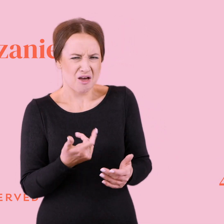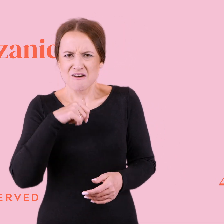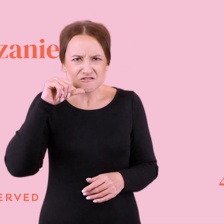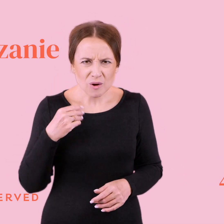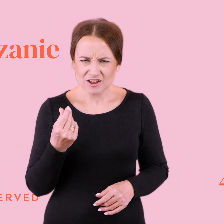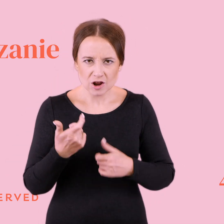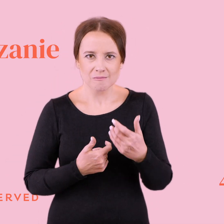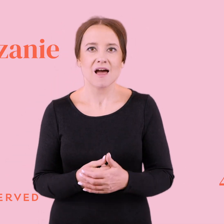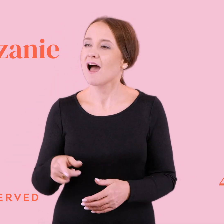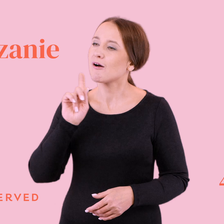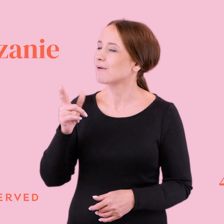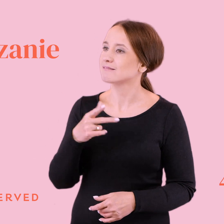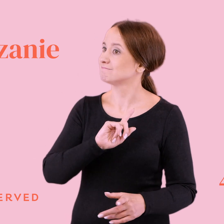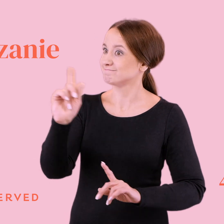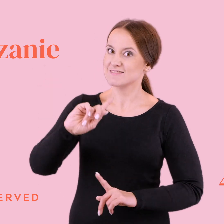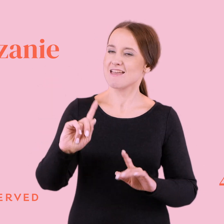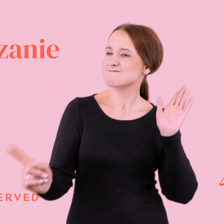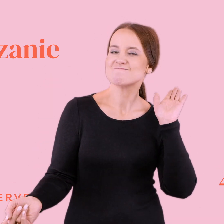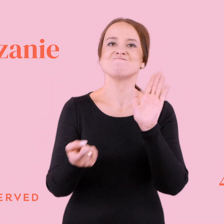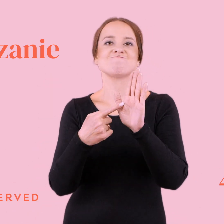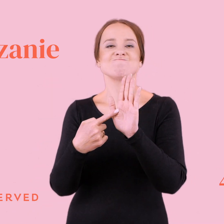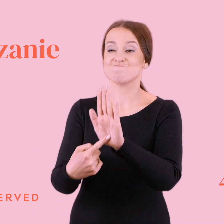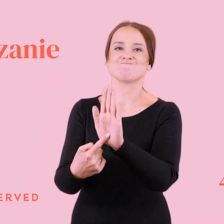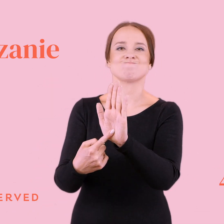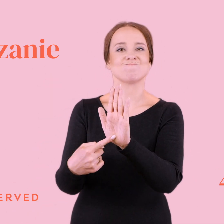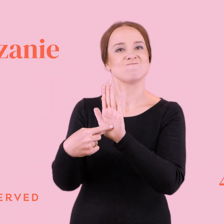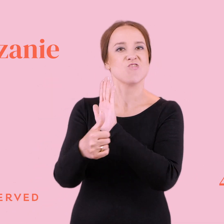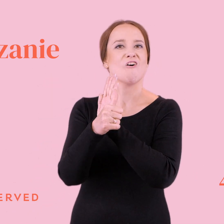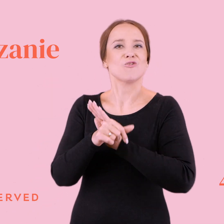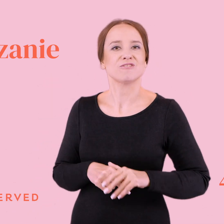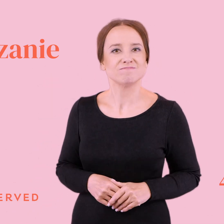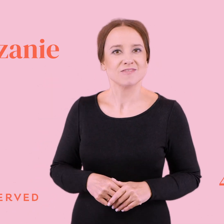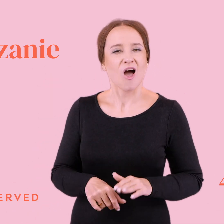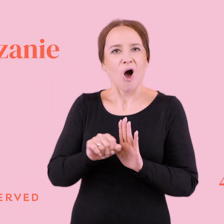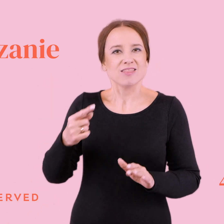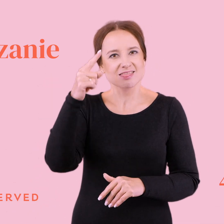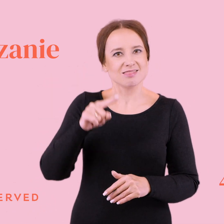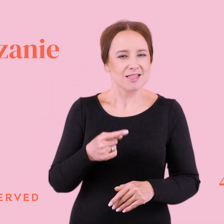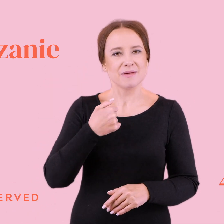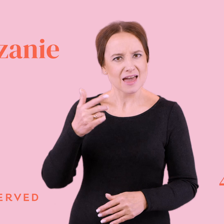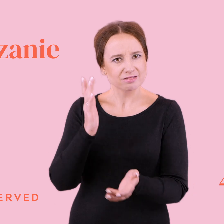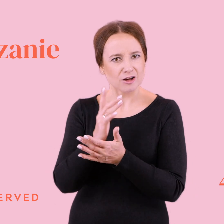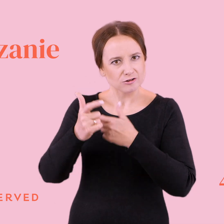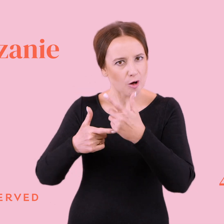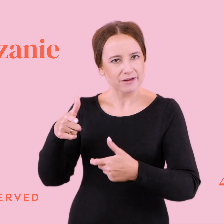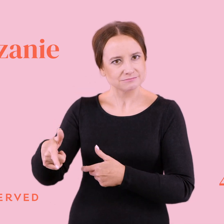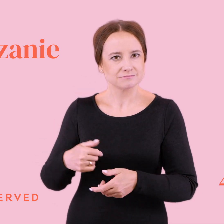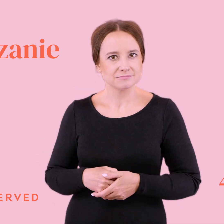wczoraj wypróżniałam. A on na to szachmat, trzask na stół, oto dowody na to, że od miesiąca tylko ja wypróżniam zmywarkę. I pokazał jej,